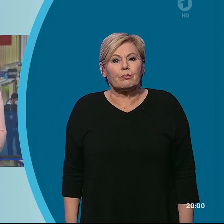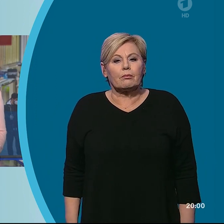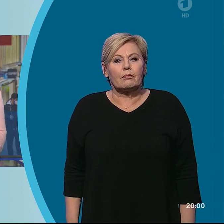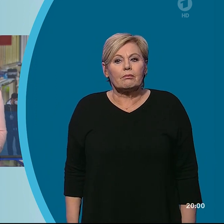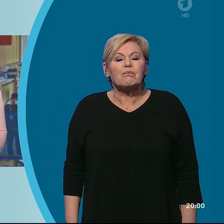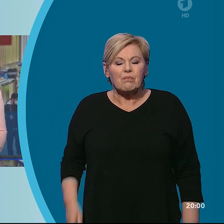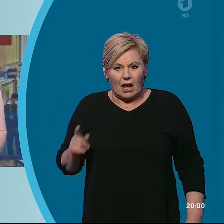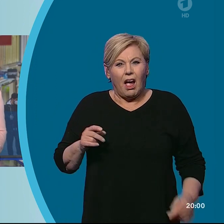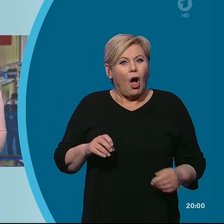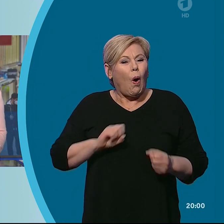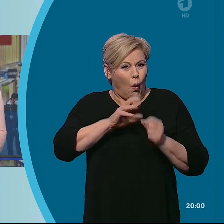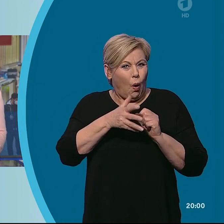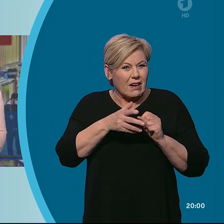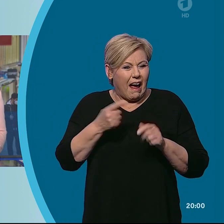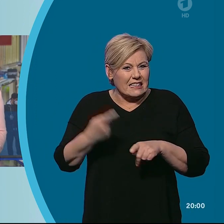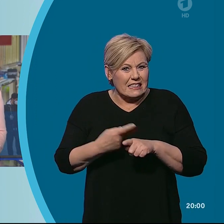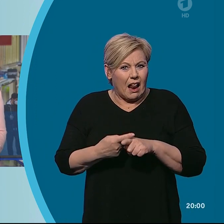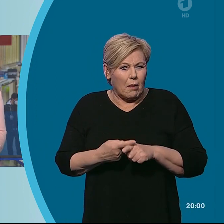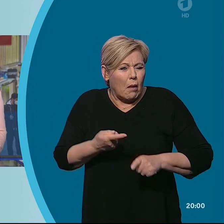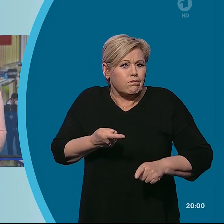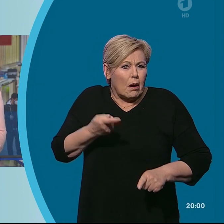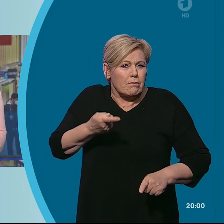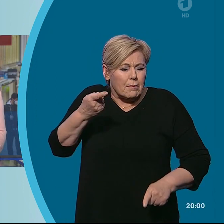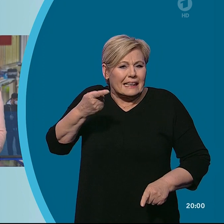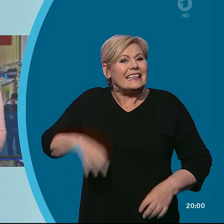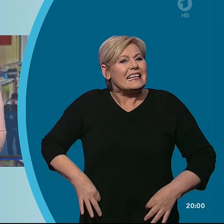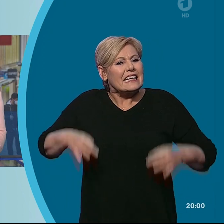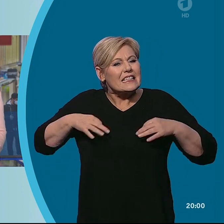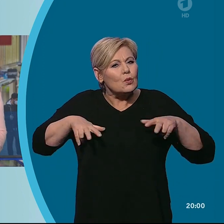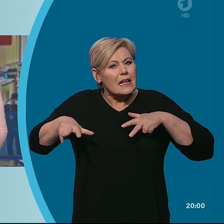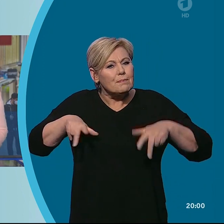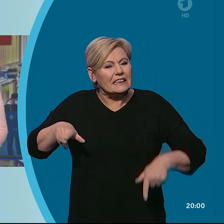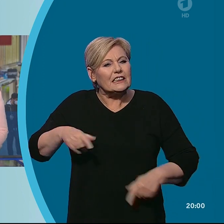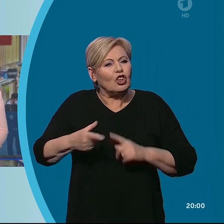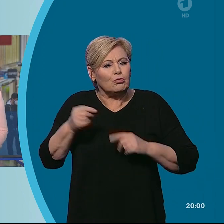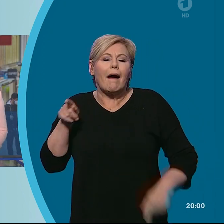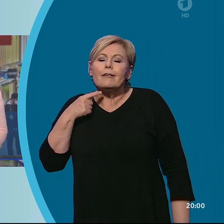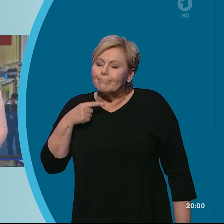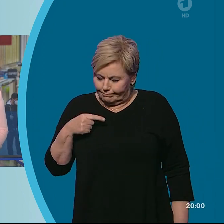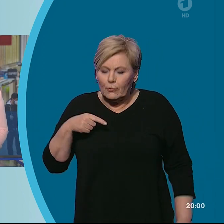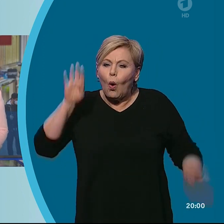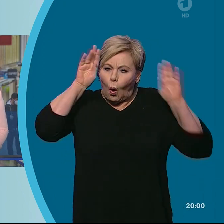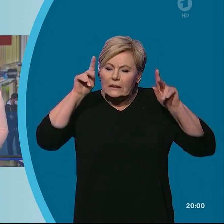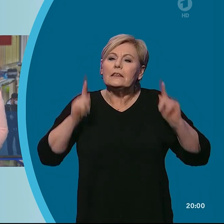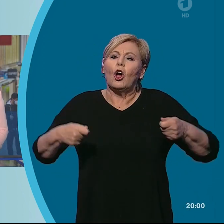steigender Corona-Zahlen hat Gesundheitsminister Spahn dringend dazu aufgerufen, über Ostern Kontakte und Mobilität